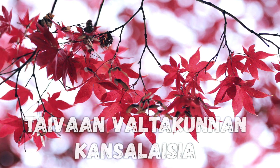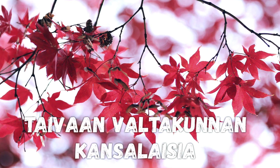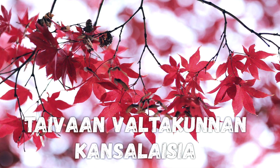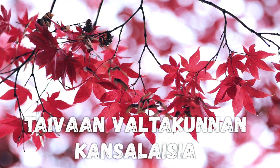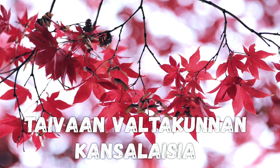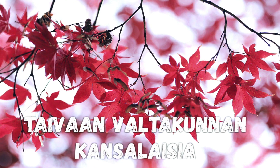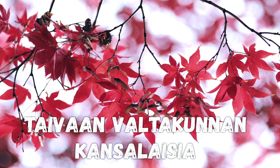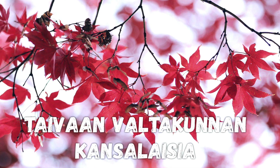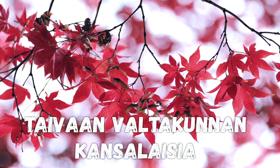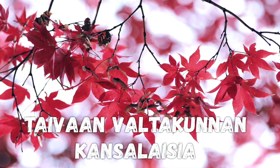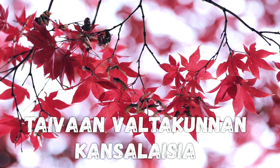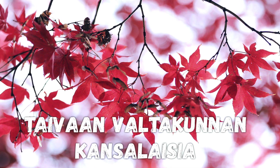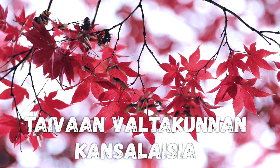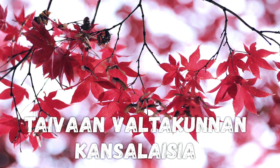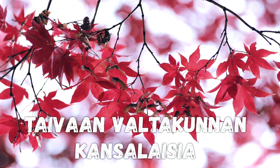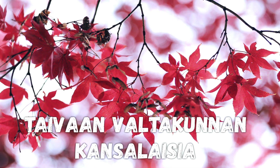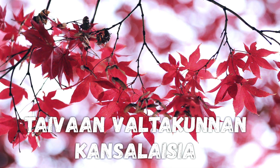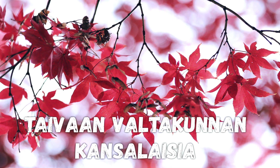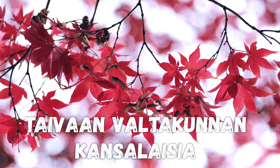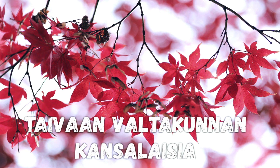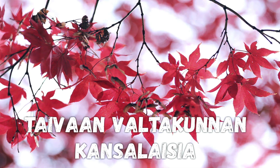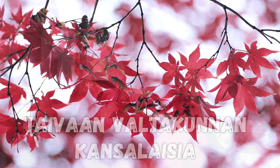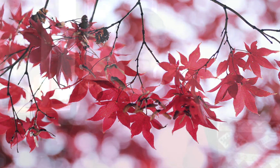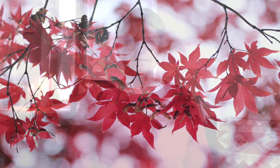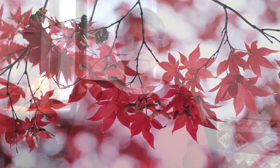Taivaan valtakunnan kansalaisia.